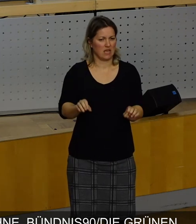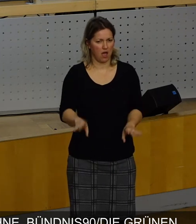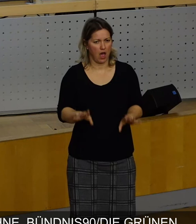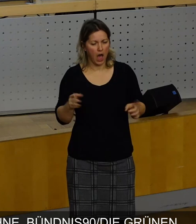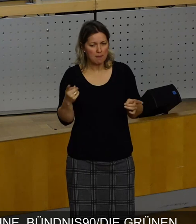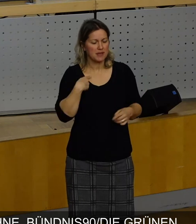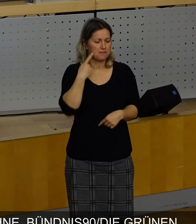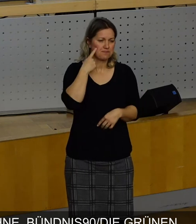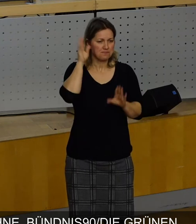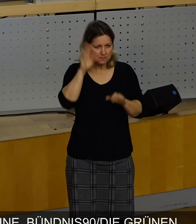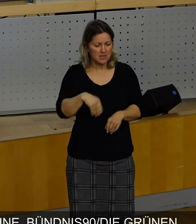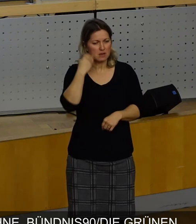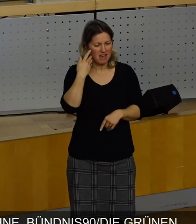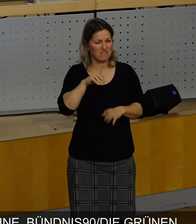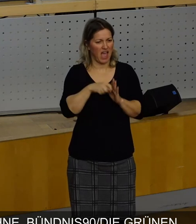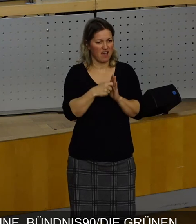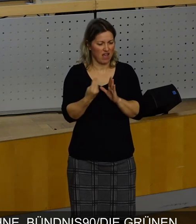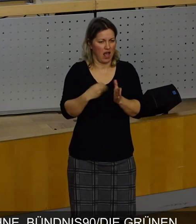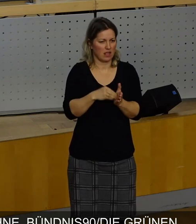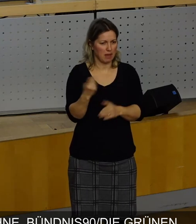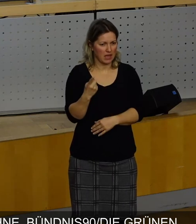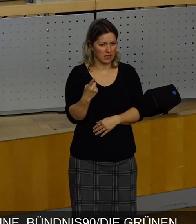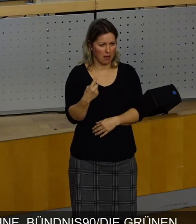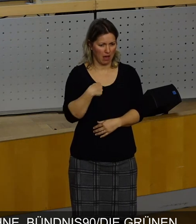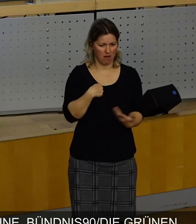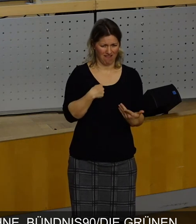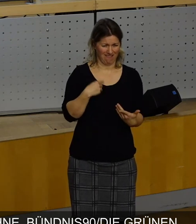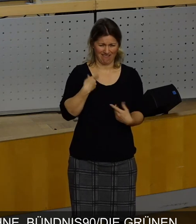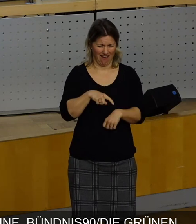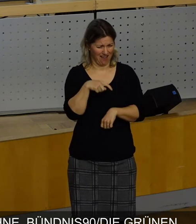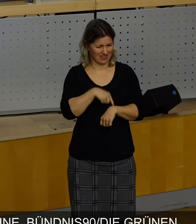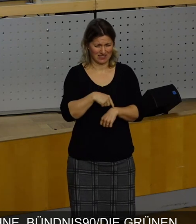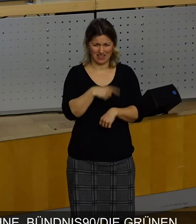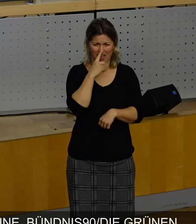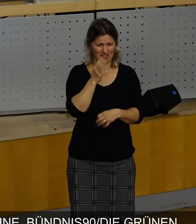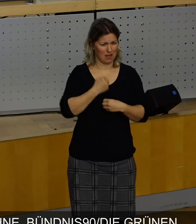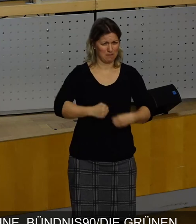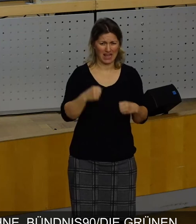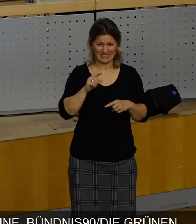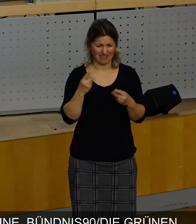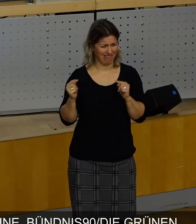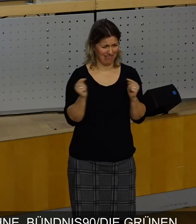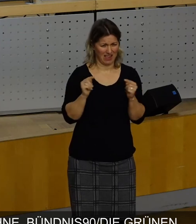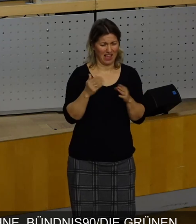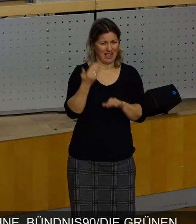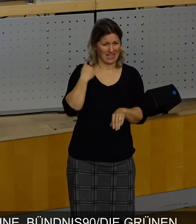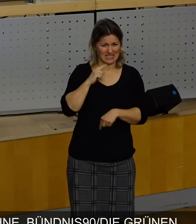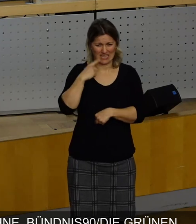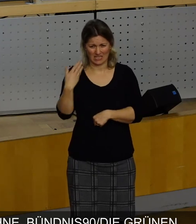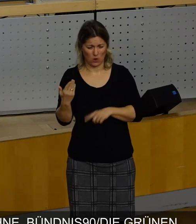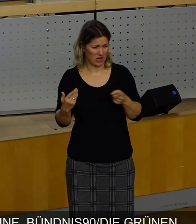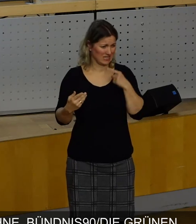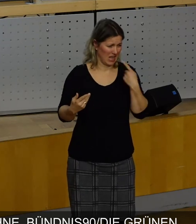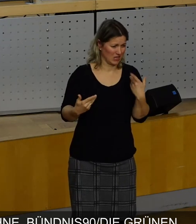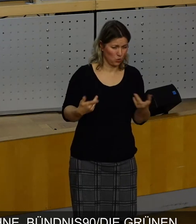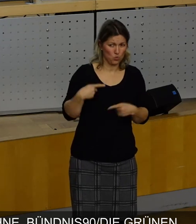gesagt, na dann wenigstens die Freien Wähler. Ich habe hier nicht den Zeit und nicht den Platz, um auseinander zu dividieren, warum diese